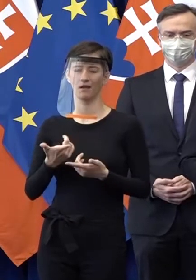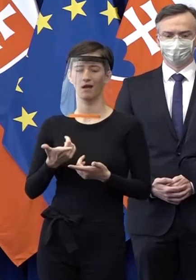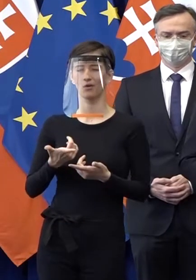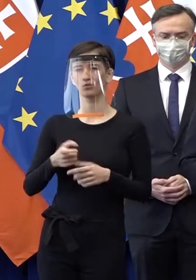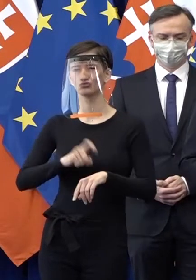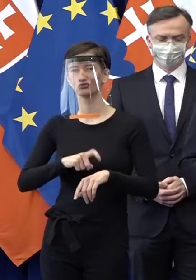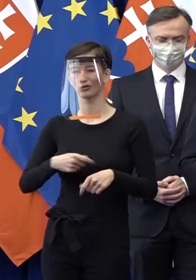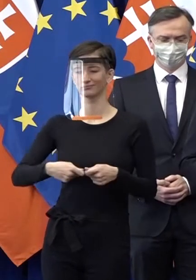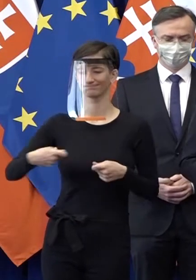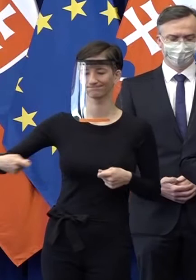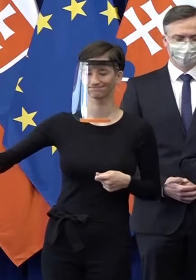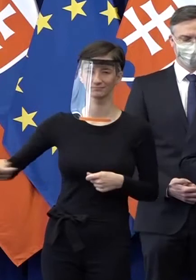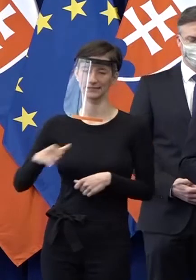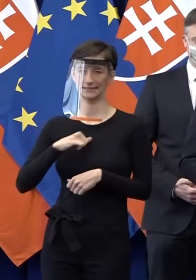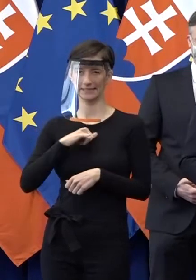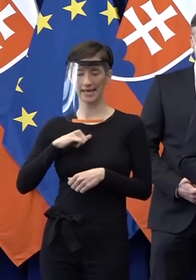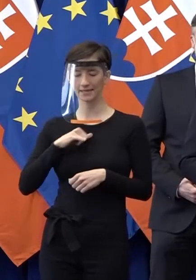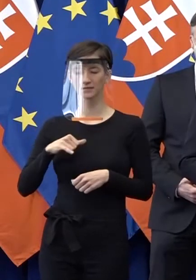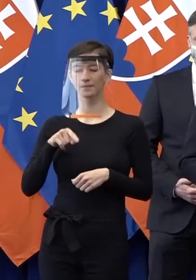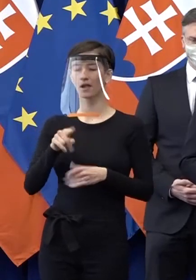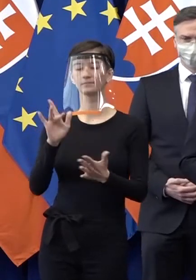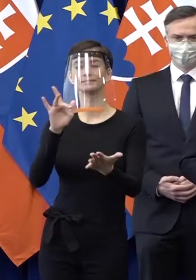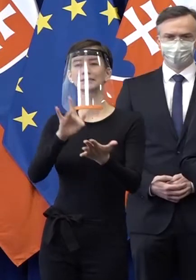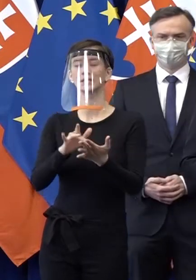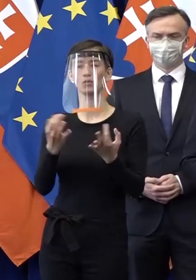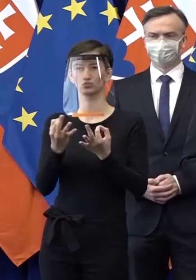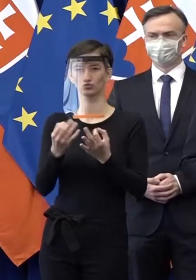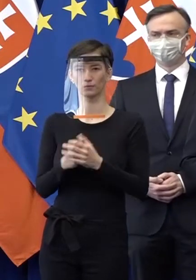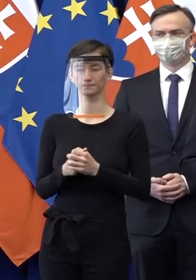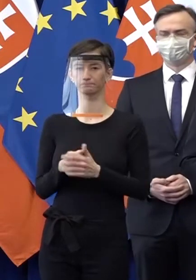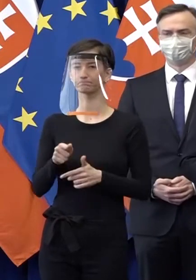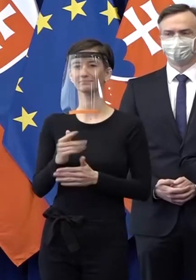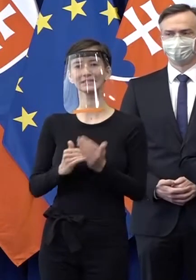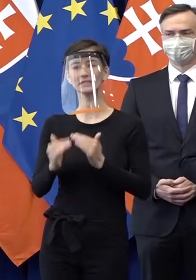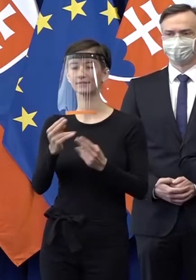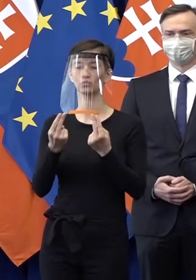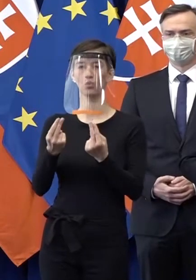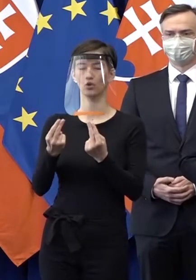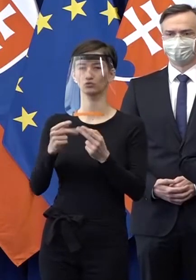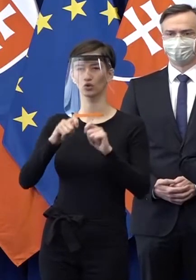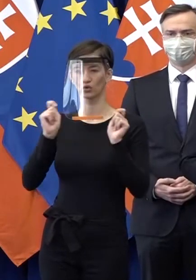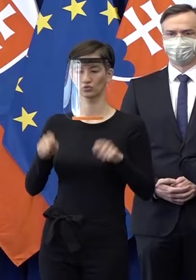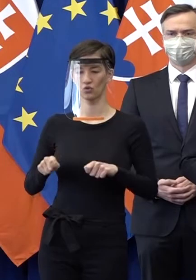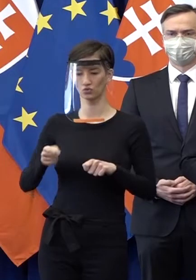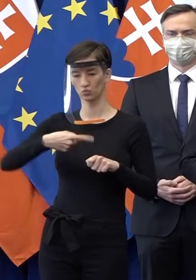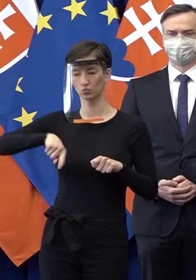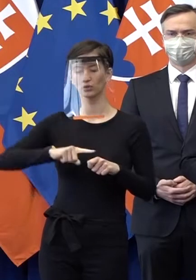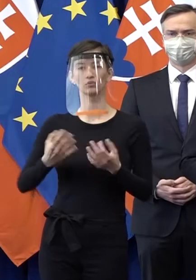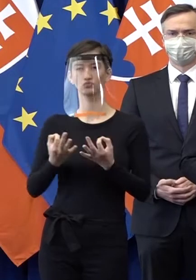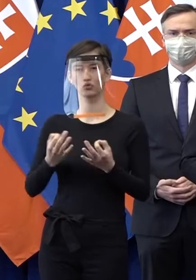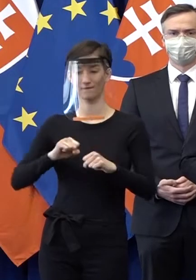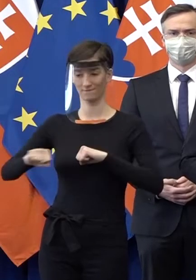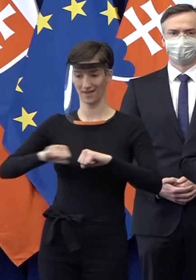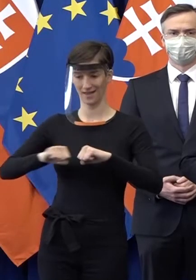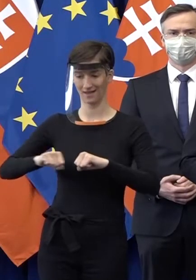skôr teda venoval sa v tej podstate, to zásadnou vecou, na ktoré sme sa dohodli, je, že vláda ešte